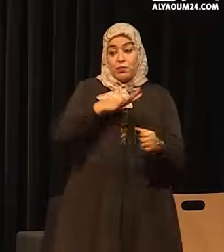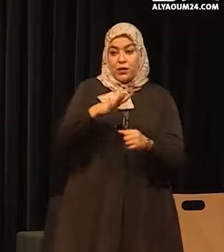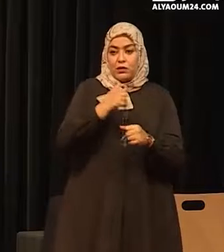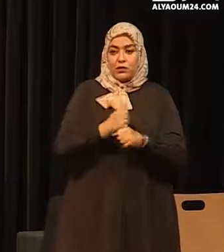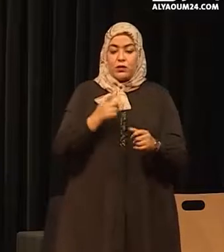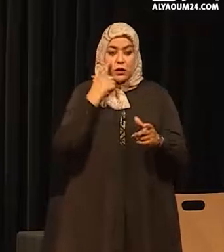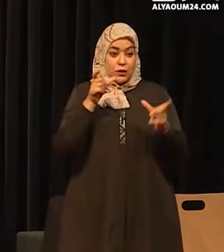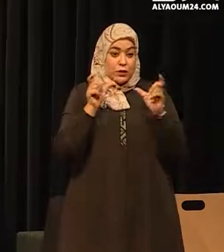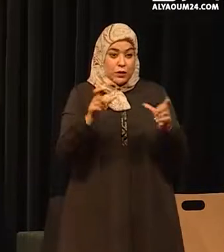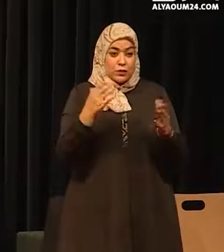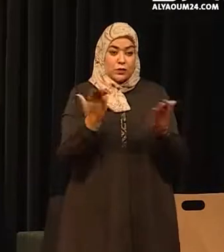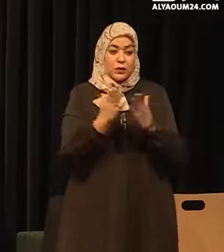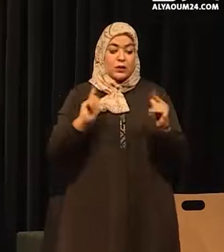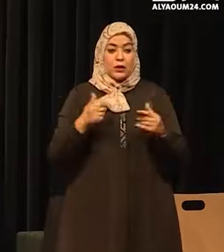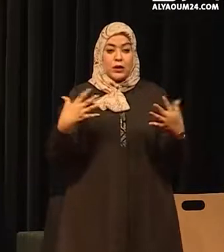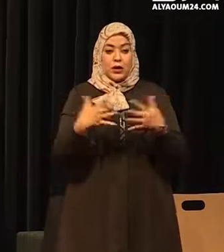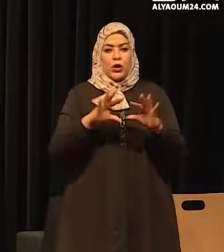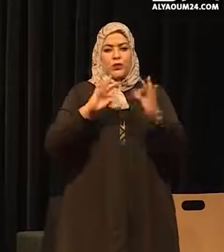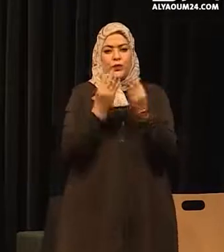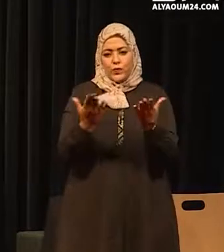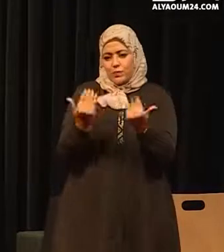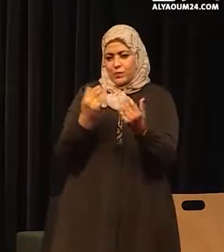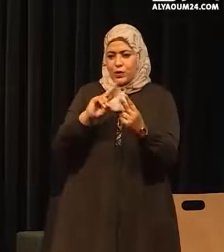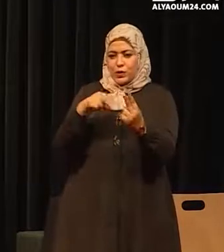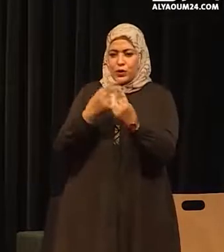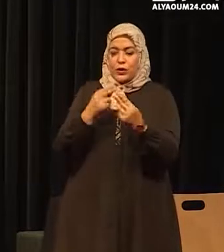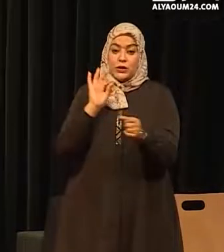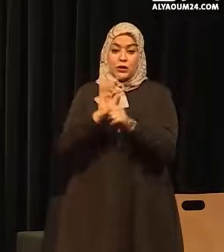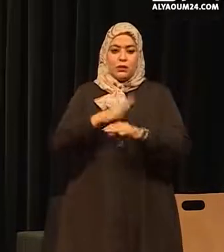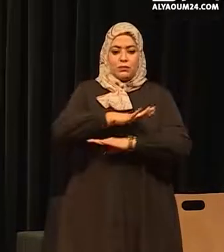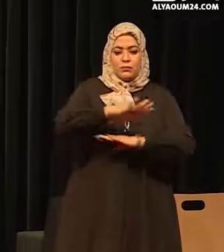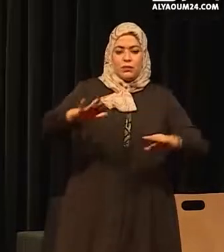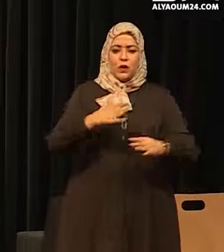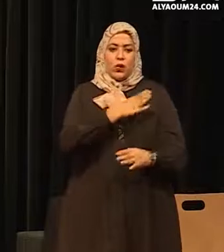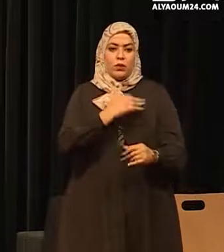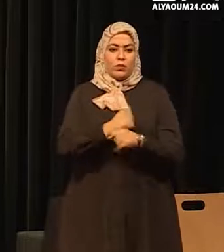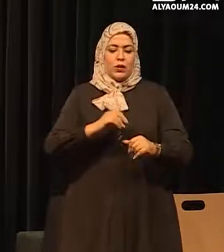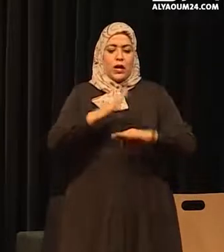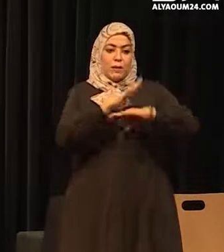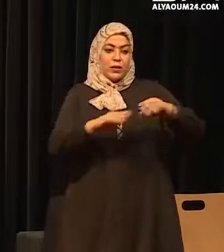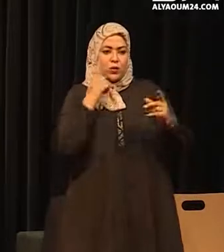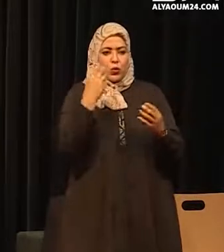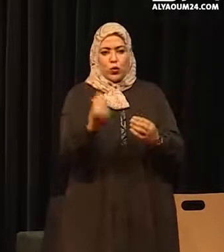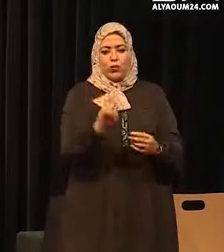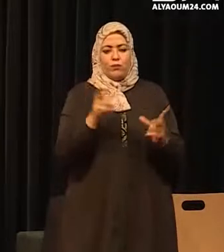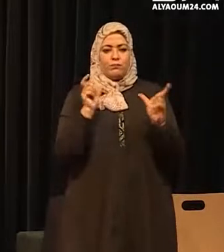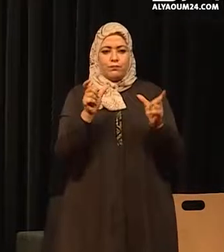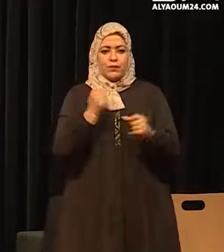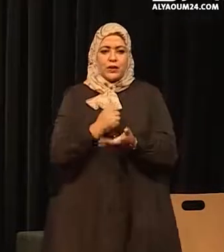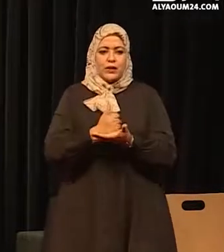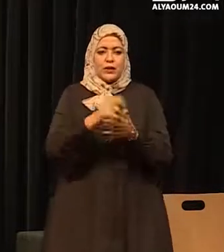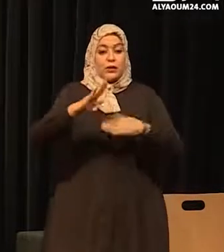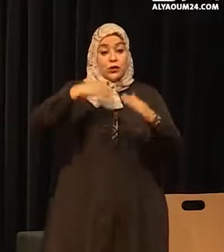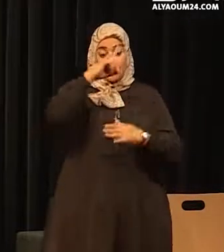حضرنات الطفولة وصل لاستقبال وتعميم الأجهزة الترابية المندنجة لحماية الطفولة التي سندعمها في